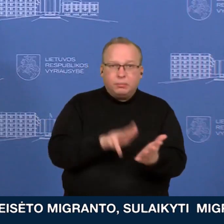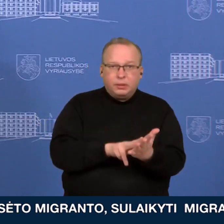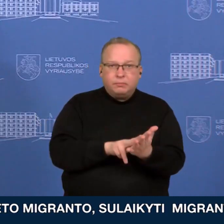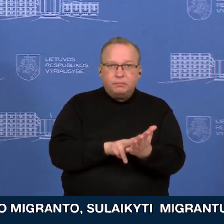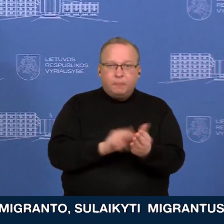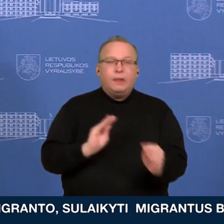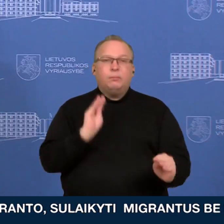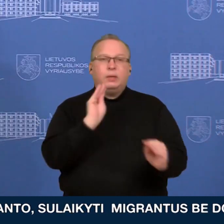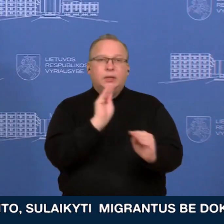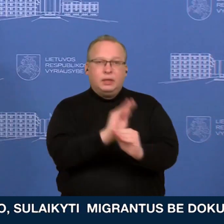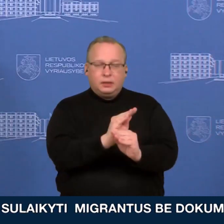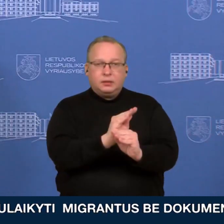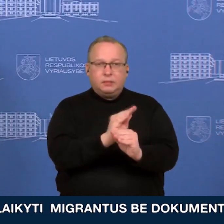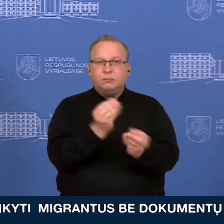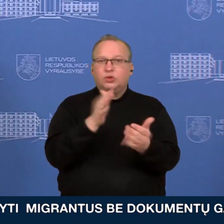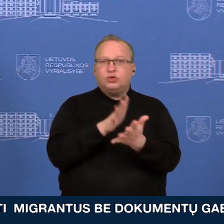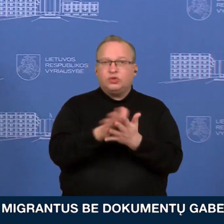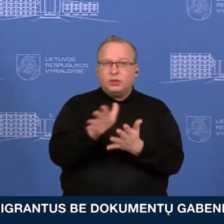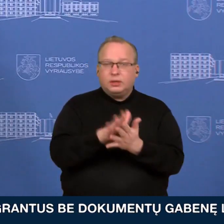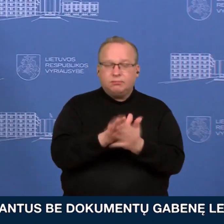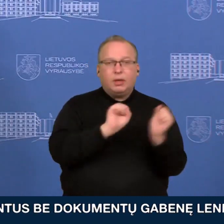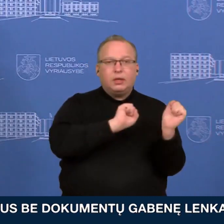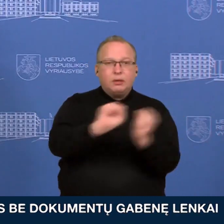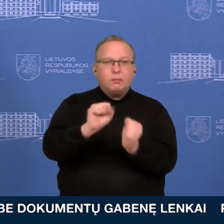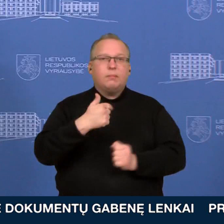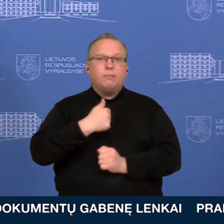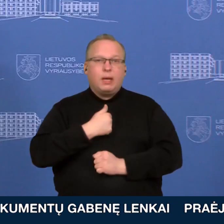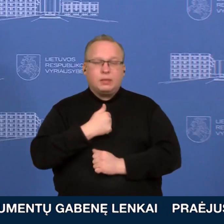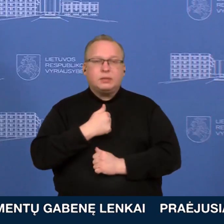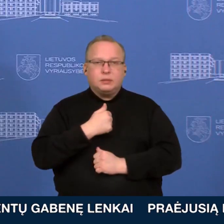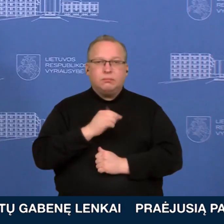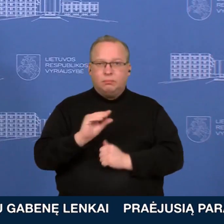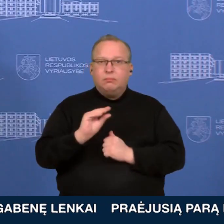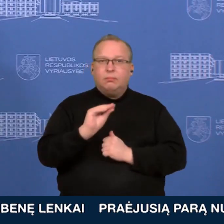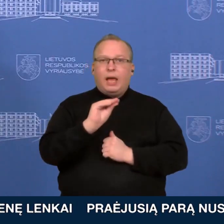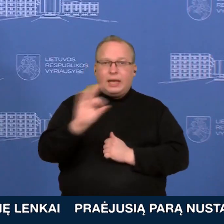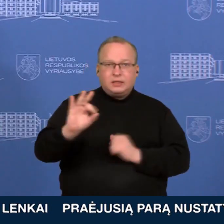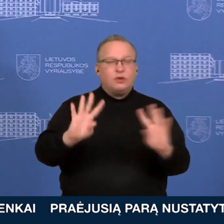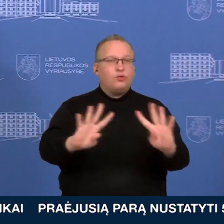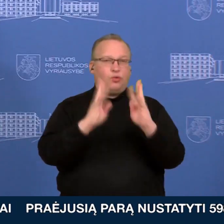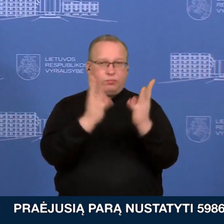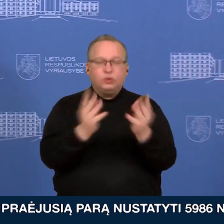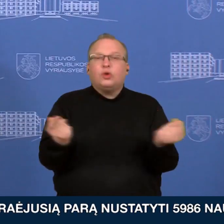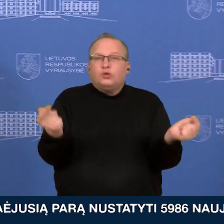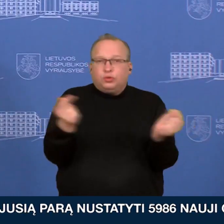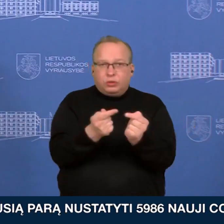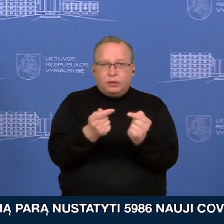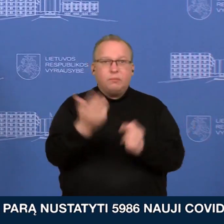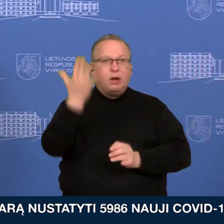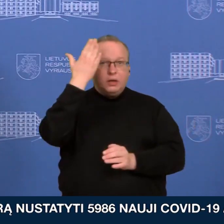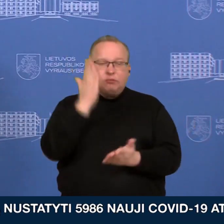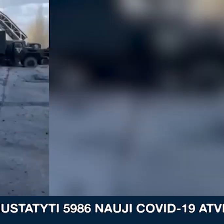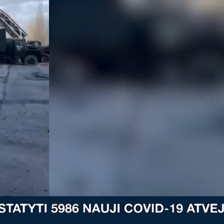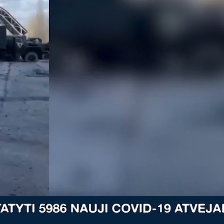išlaidas gynybai. Ir mes, Europos komisiją, tam pritarėme, nes manome, kad tai yra